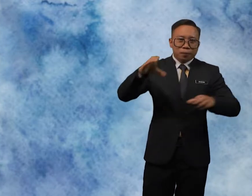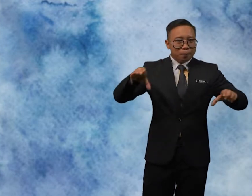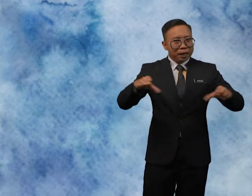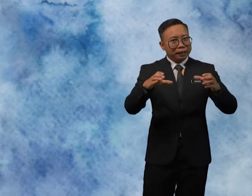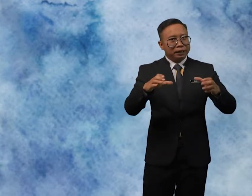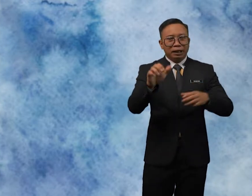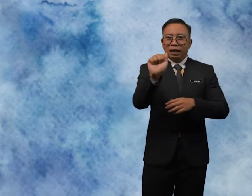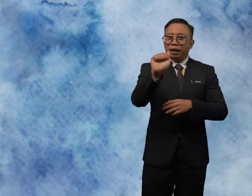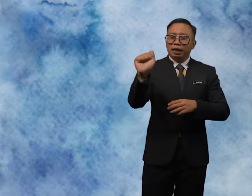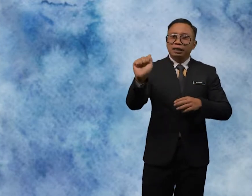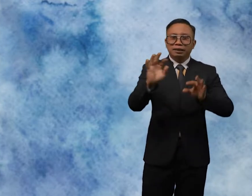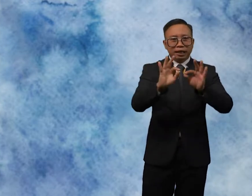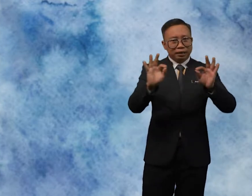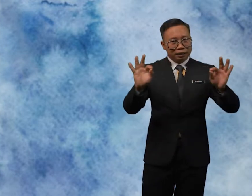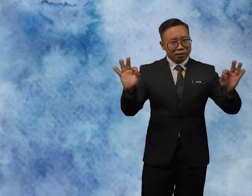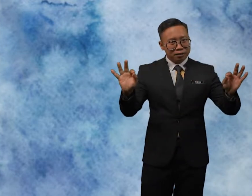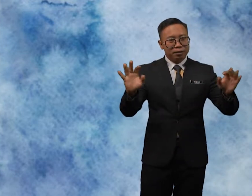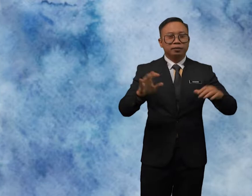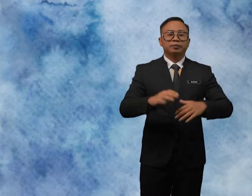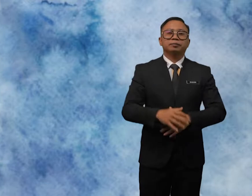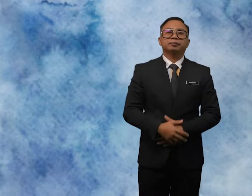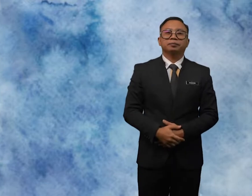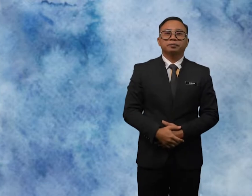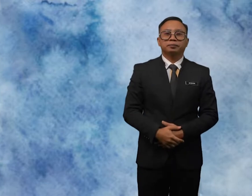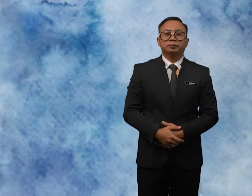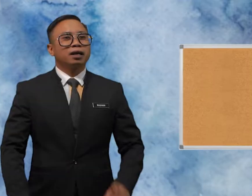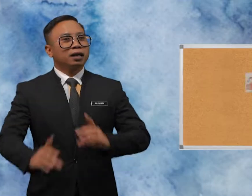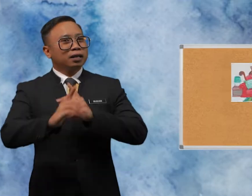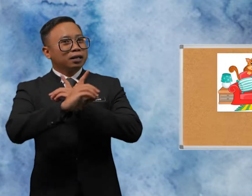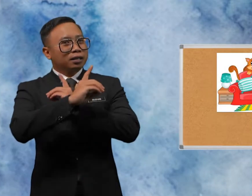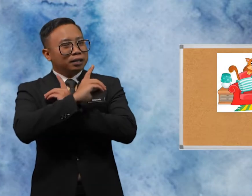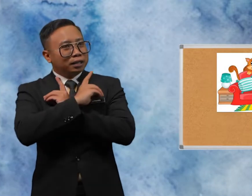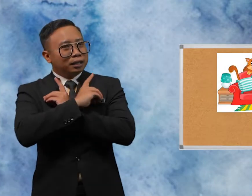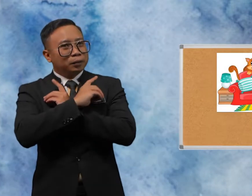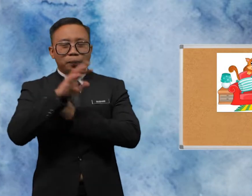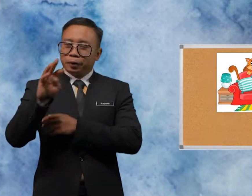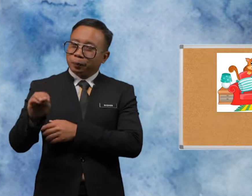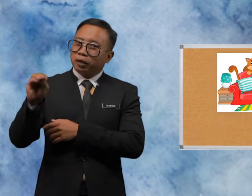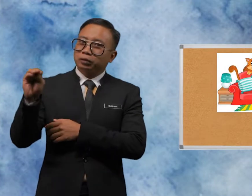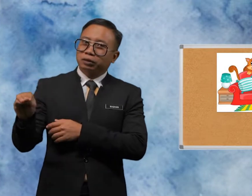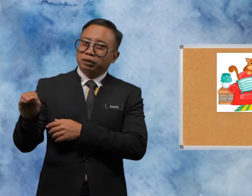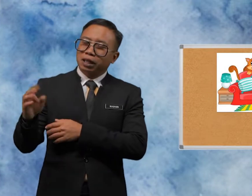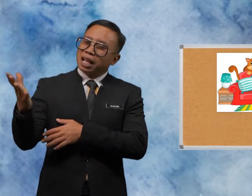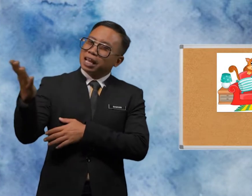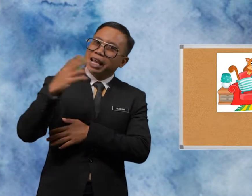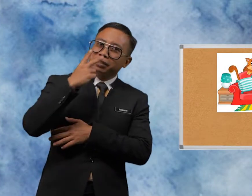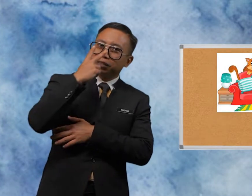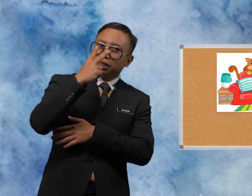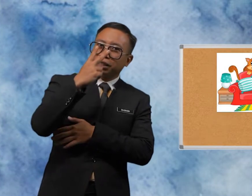Make A Sentence Dear People Let's See